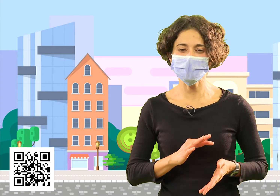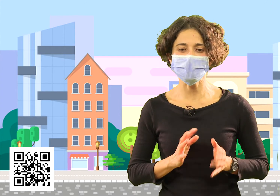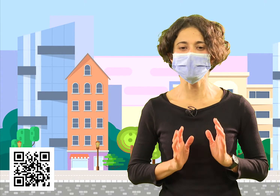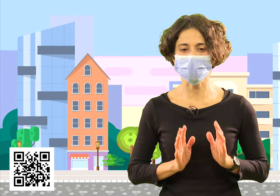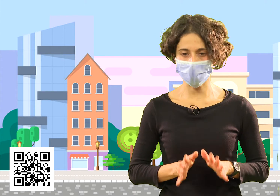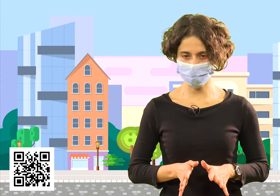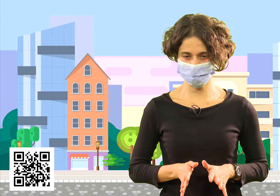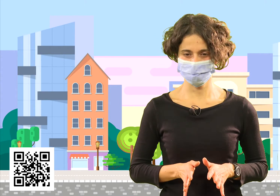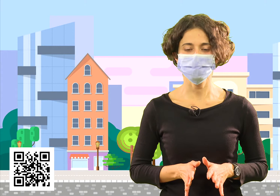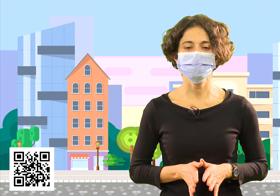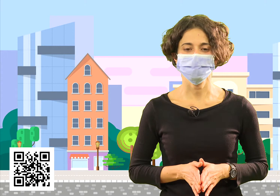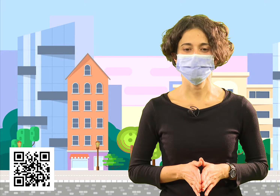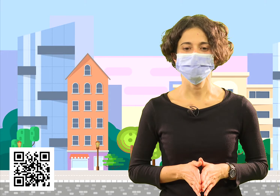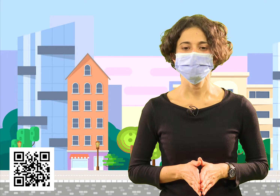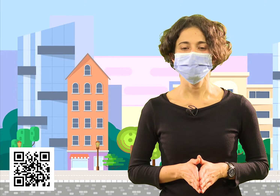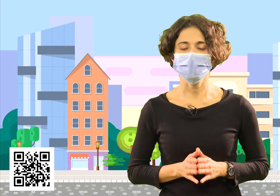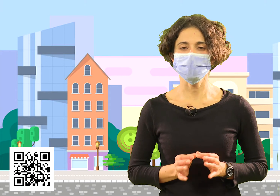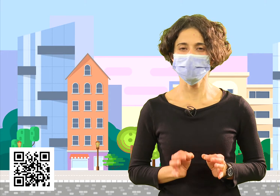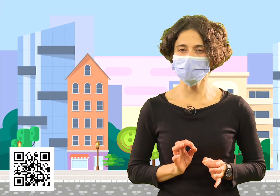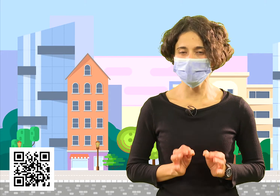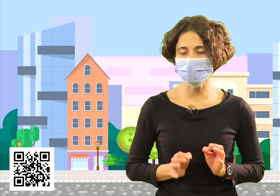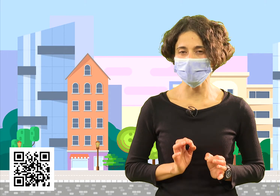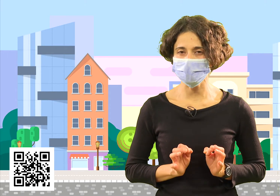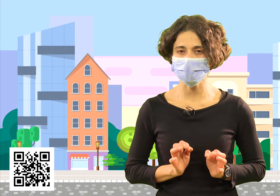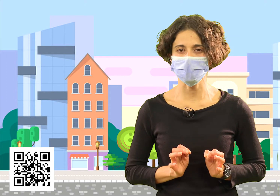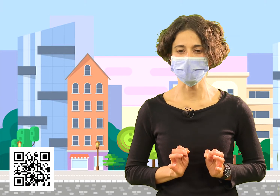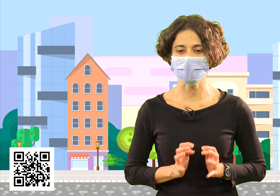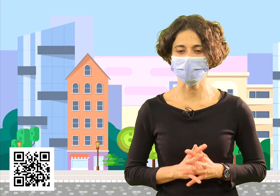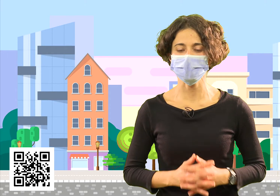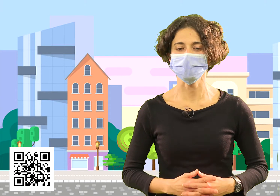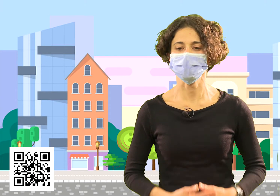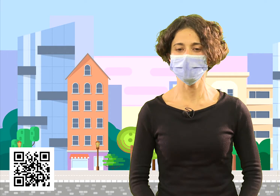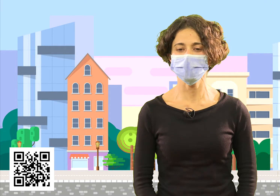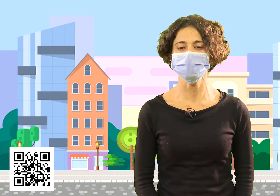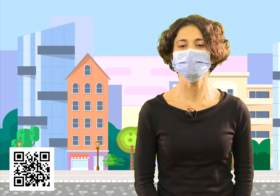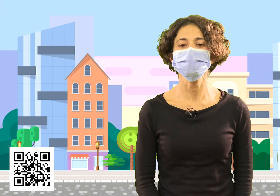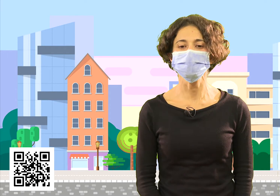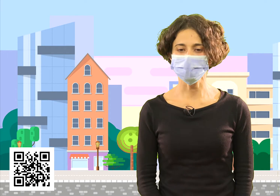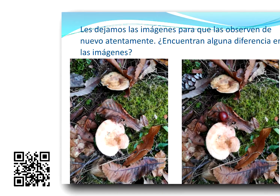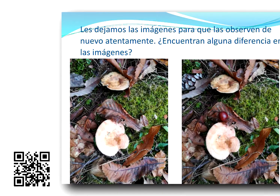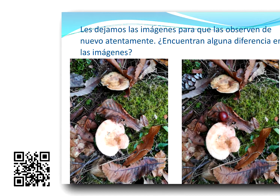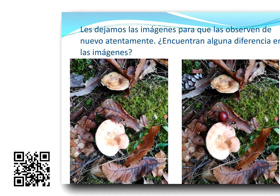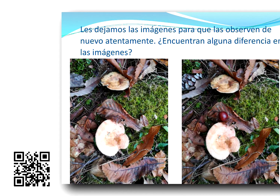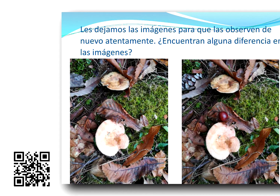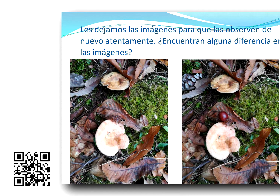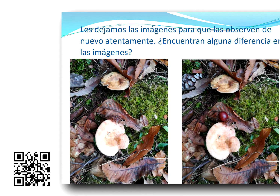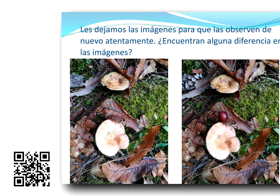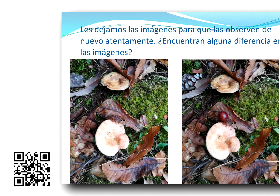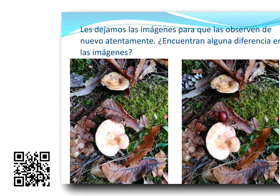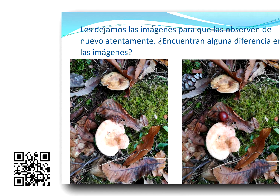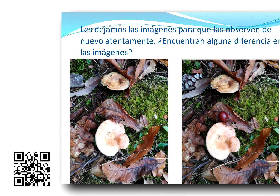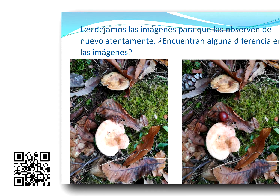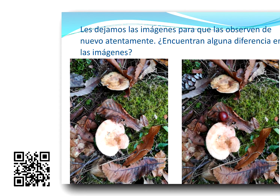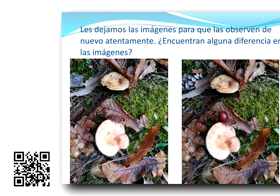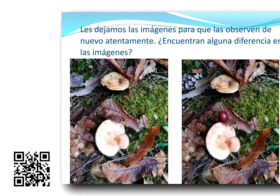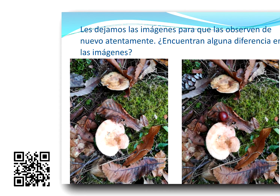exactamente iguales. Quizá encontremos alguna diferencia. Fíjense bien con la imagen